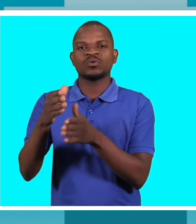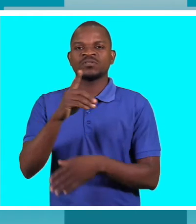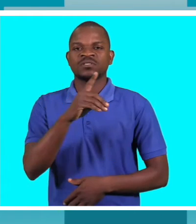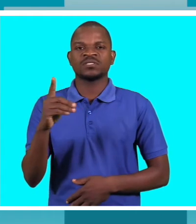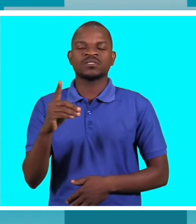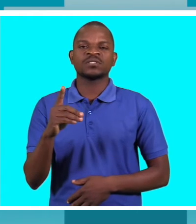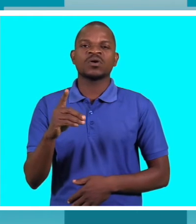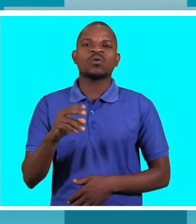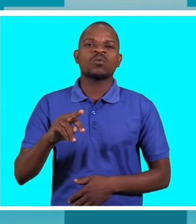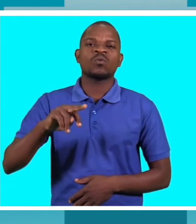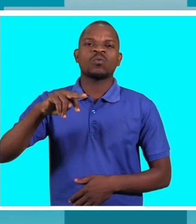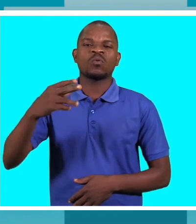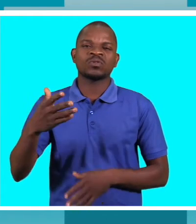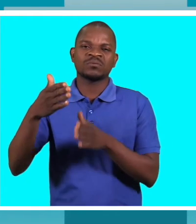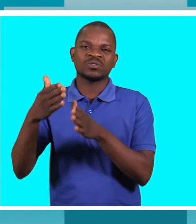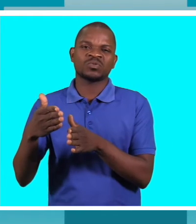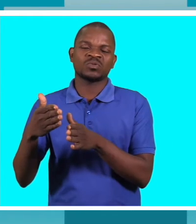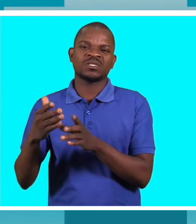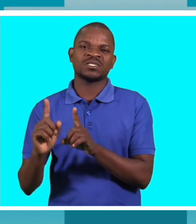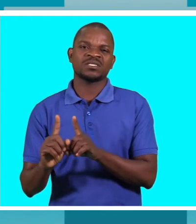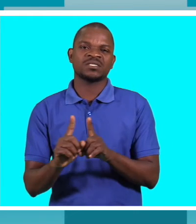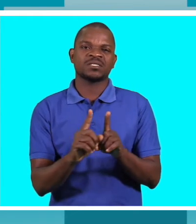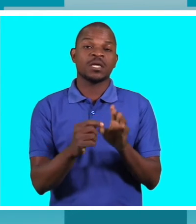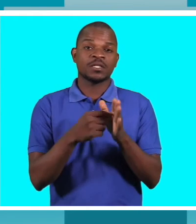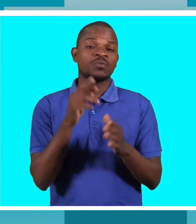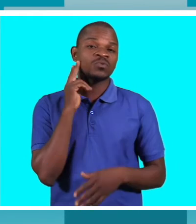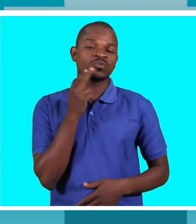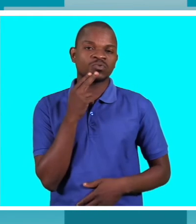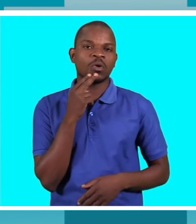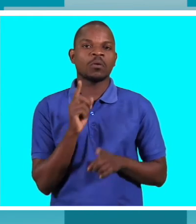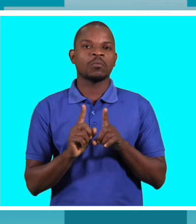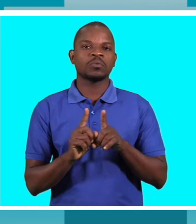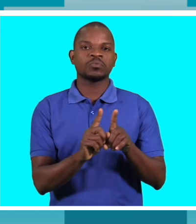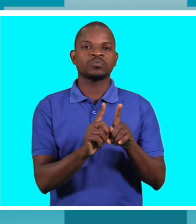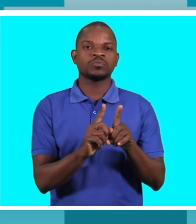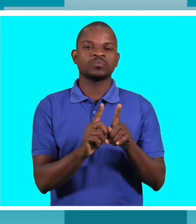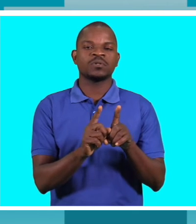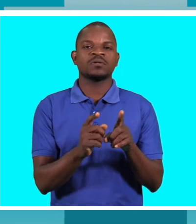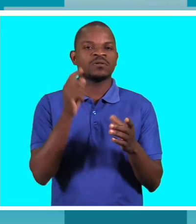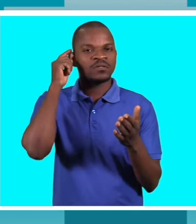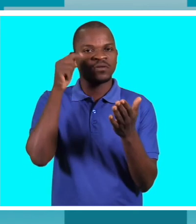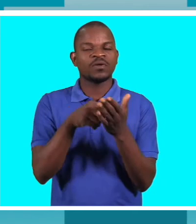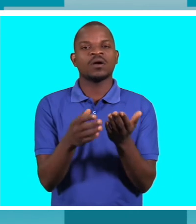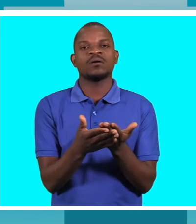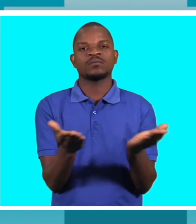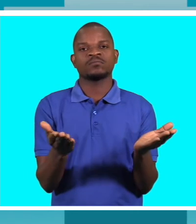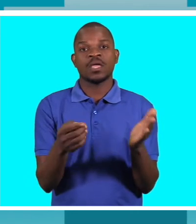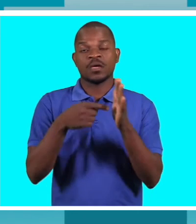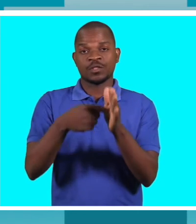deficiência sobretudo auditiva numa situação de exposição porque intérprete mesmo que